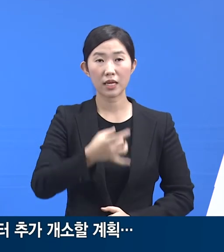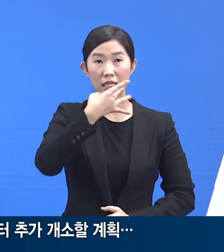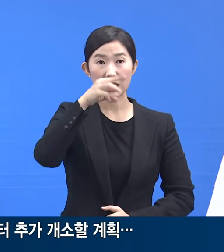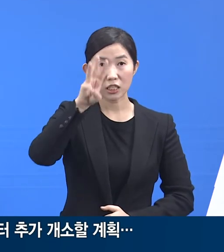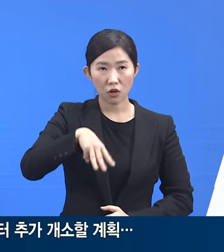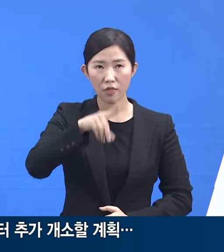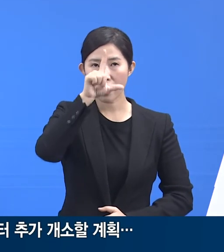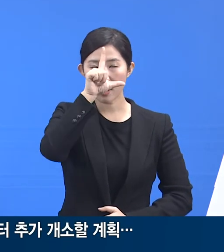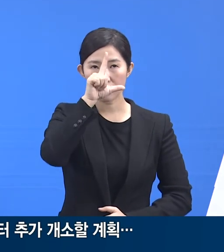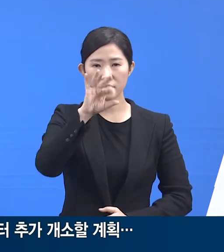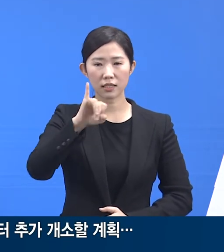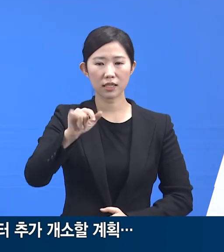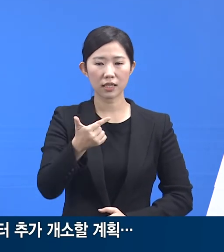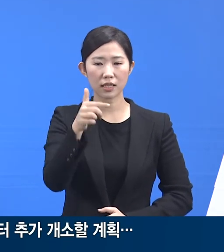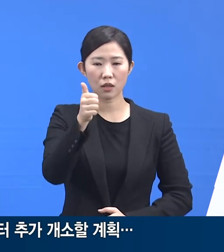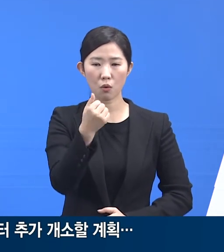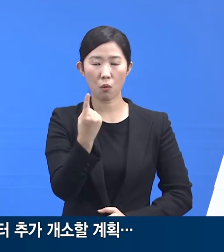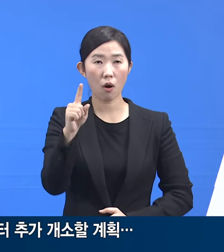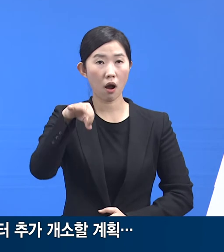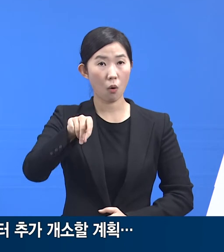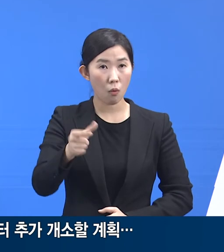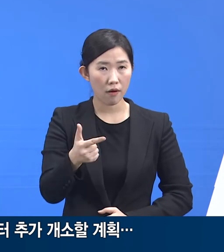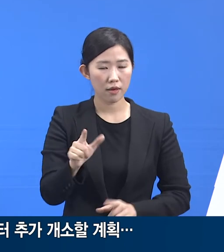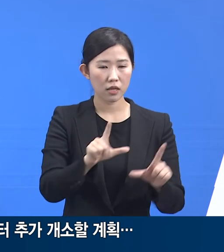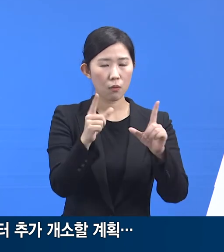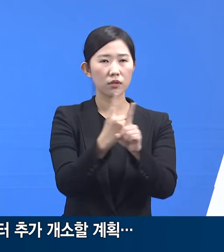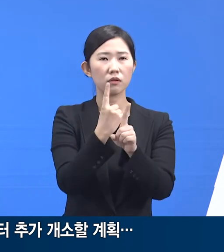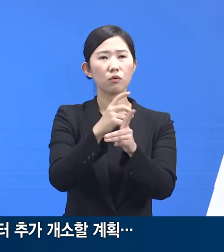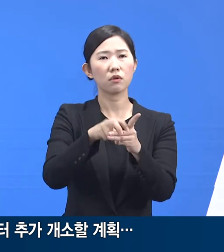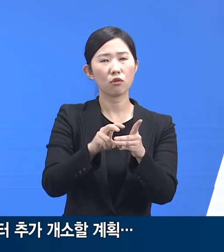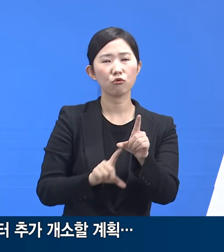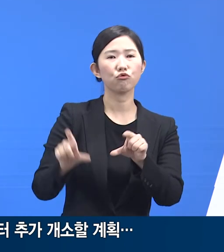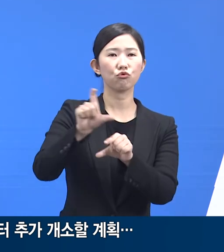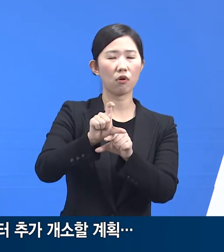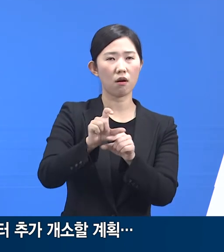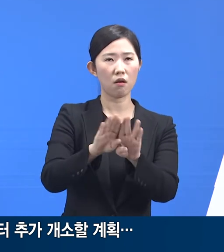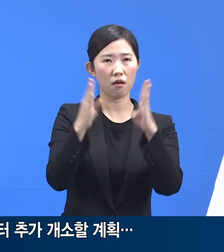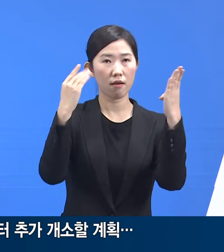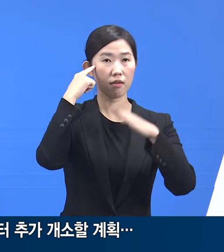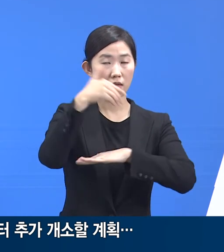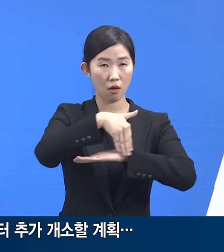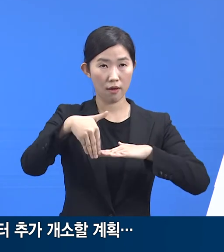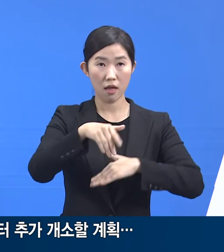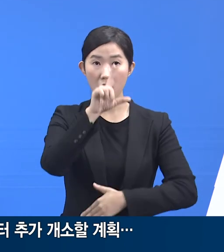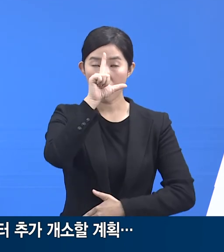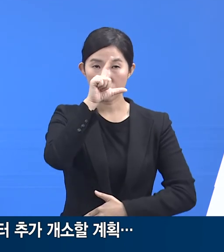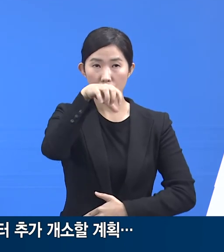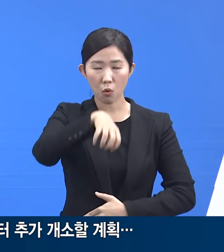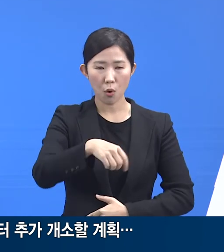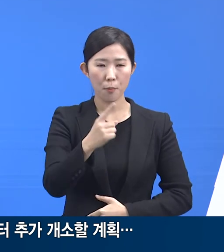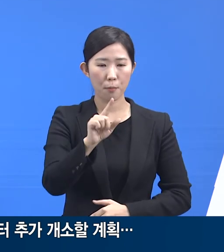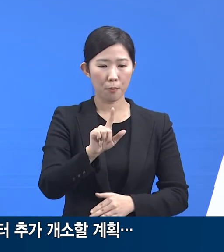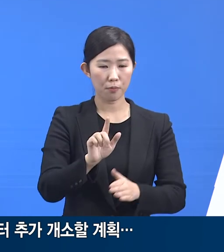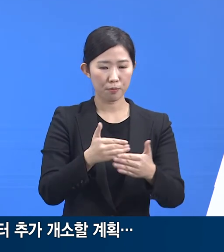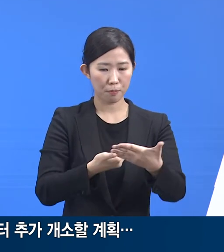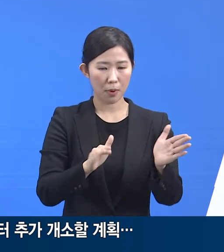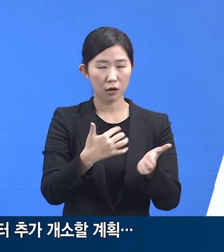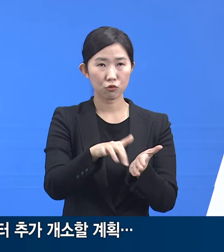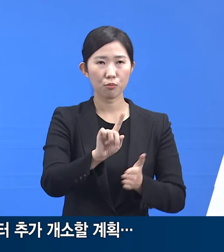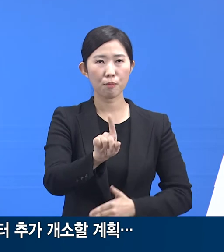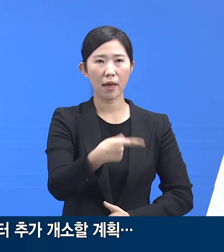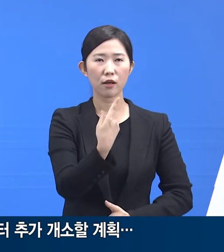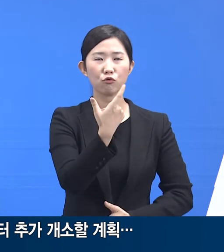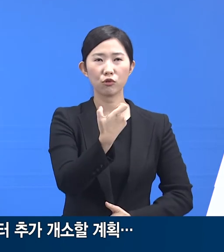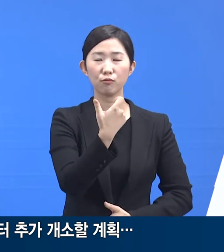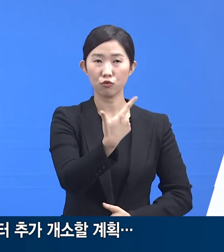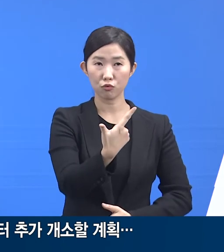LG인화원의 생활치료센터를 추가로 개설할 계획입니다. LG인화원은 166실로 총 332명이 입소